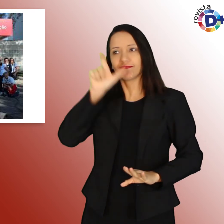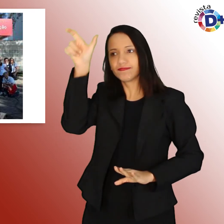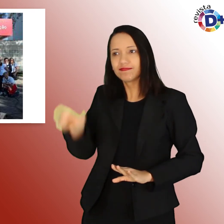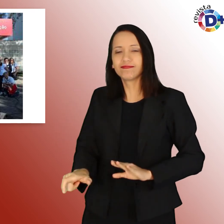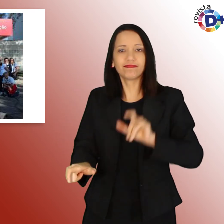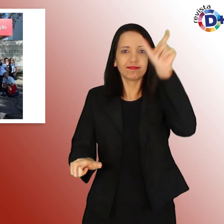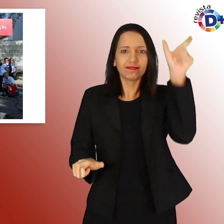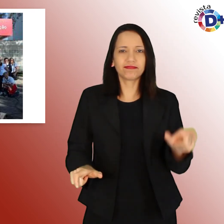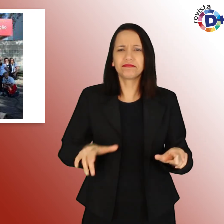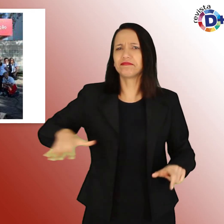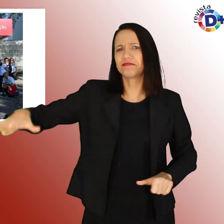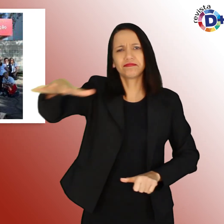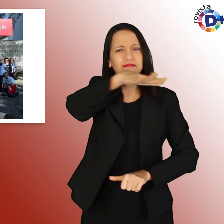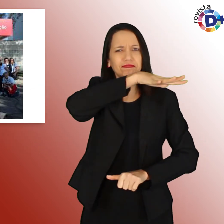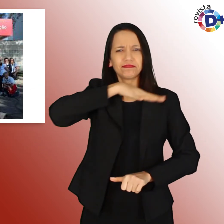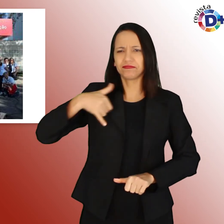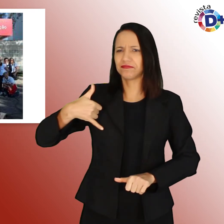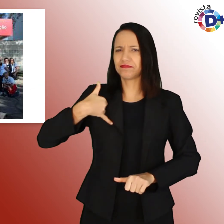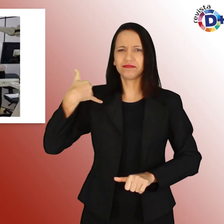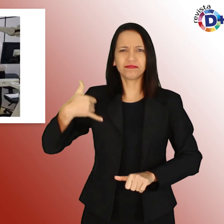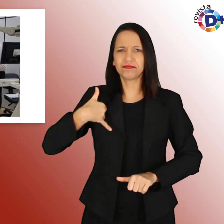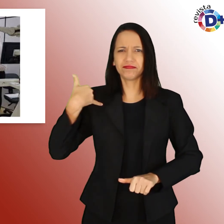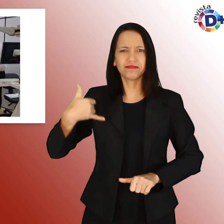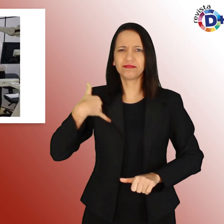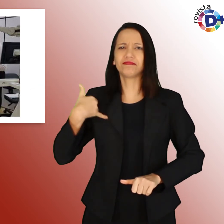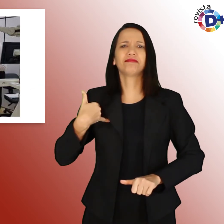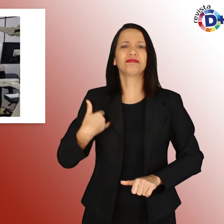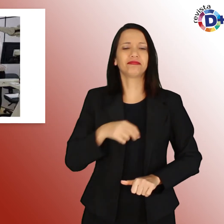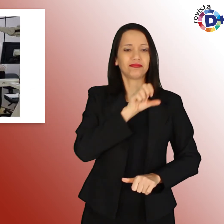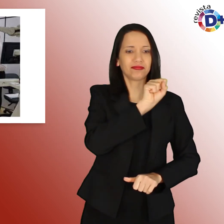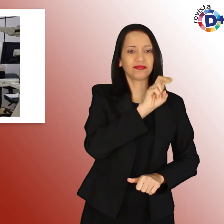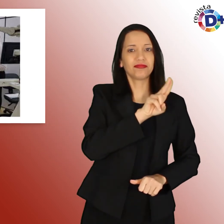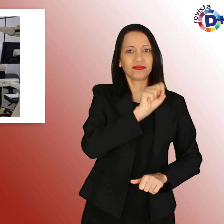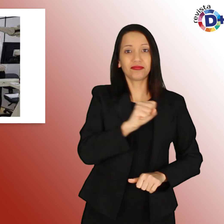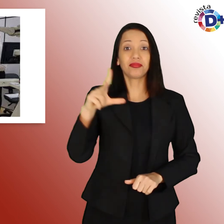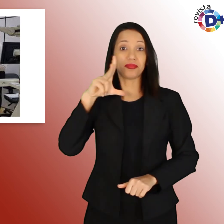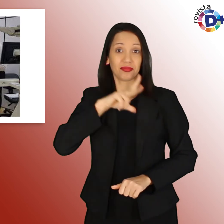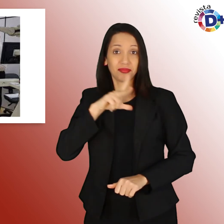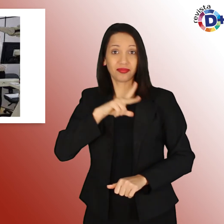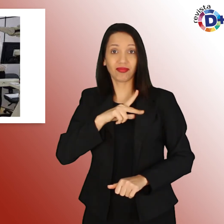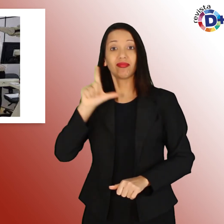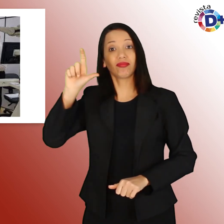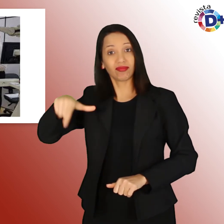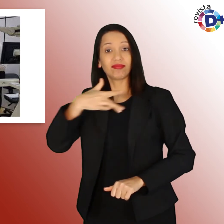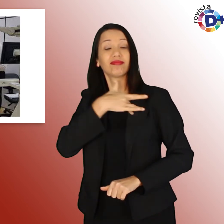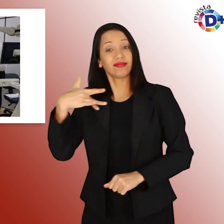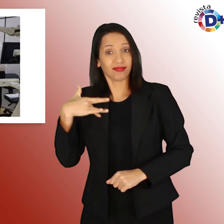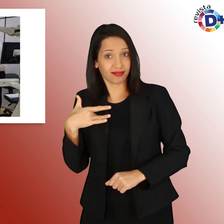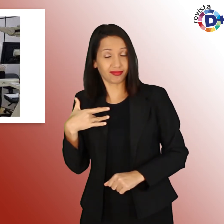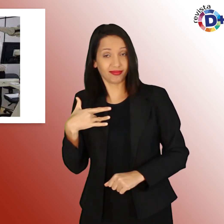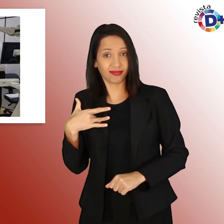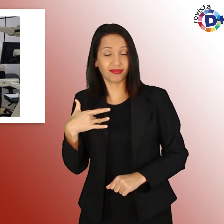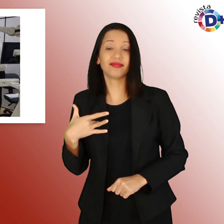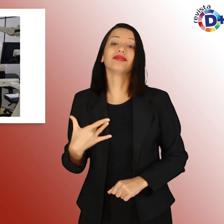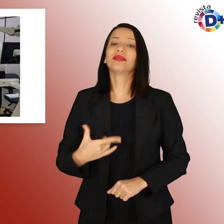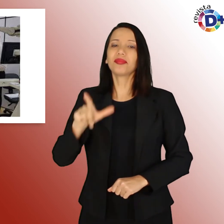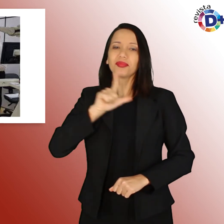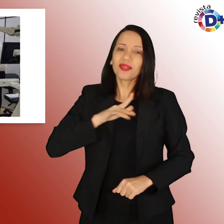idades, via SUS, particular e convênios. Conta ainda com a área de ensino e